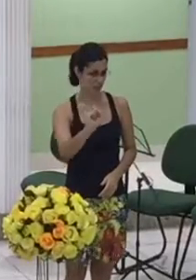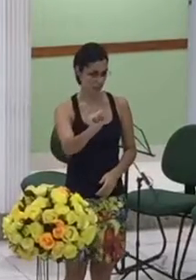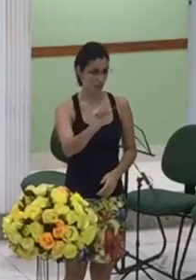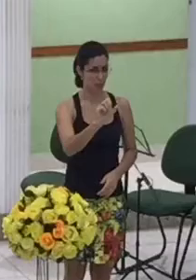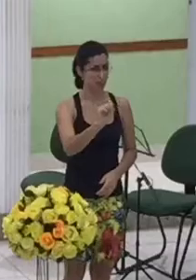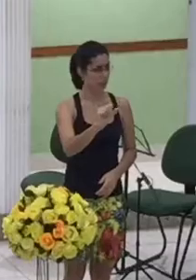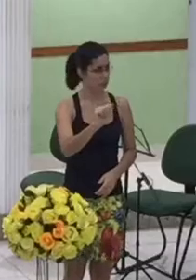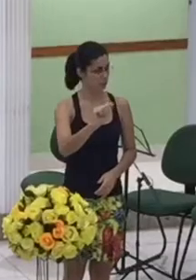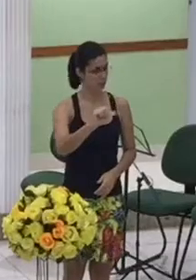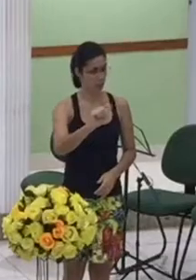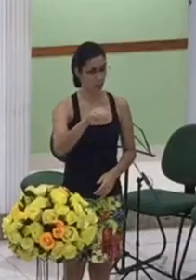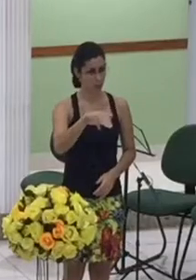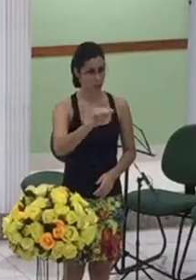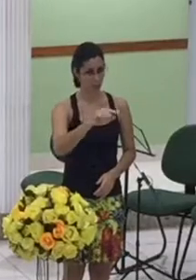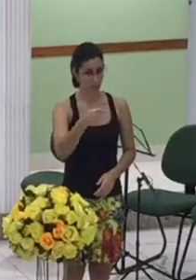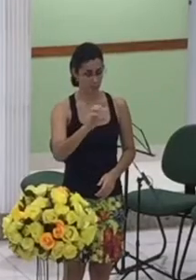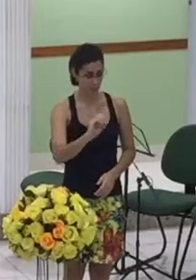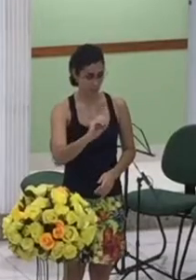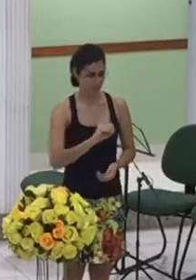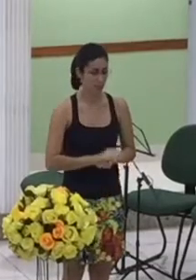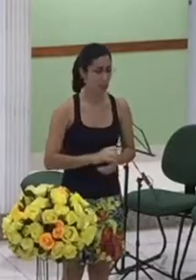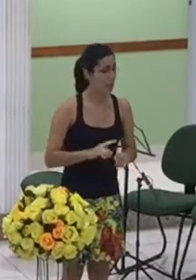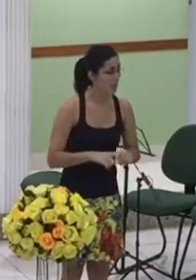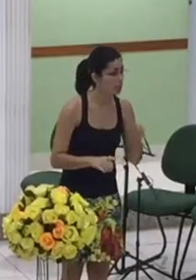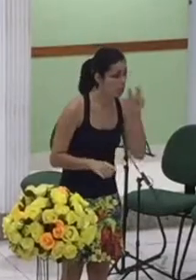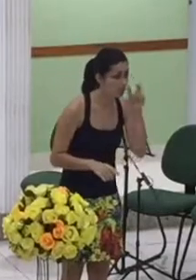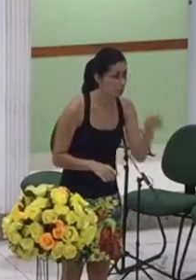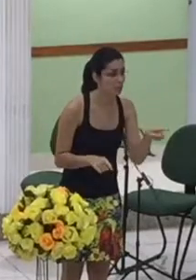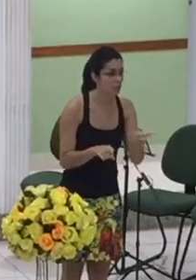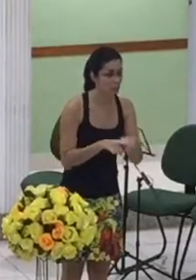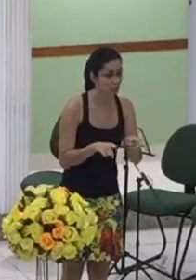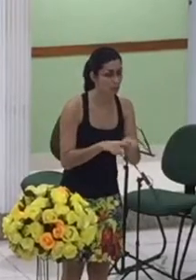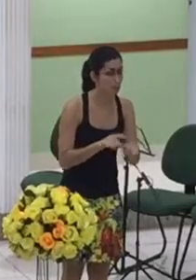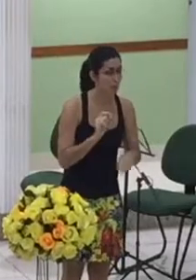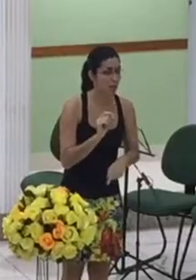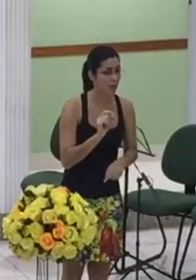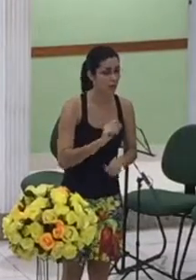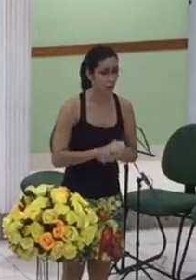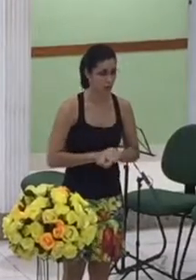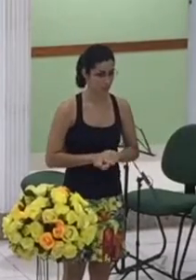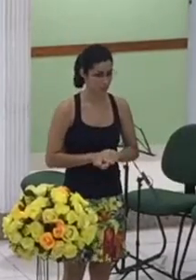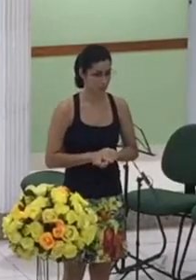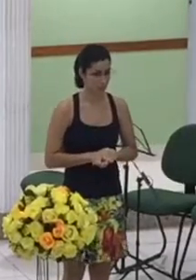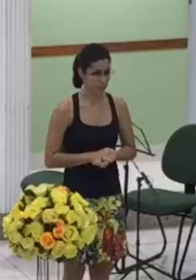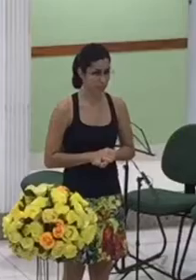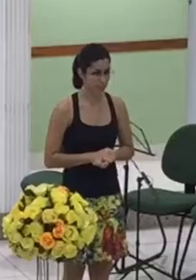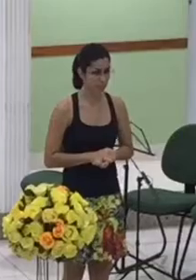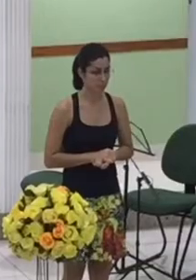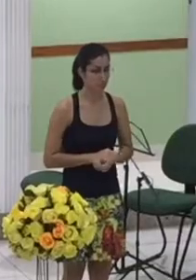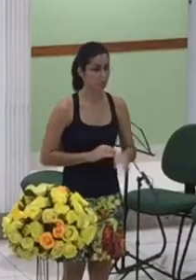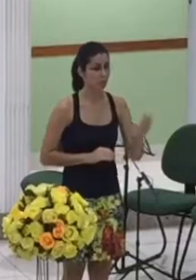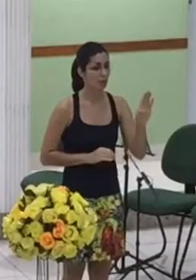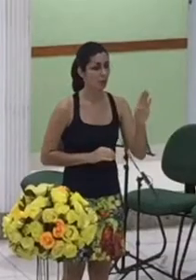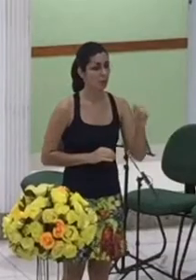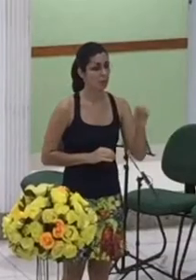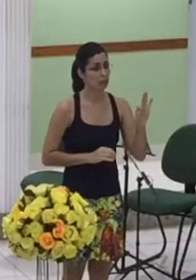mas é interessante que baticeba ela não é lembrada por causa dela ela é lembrada